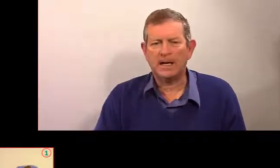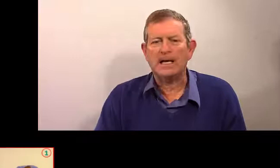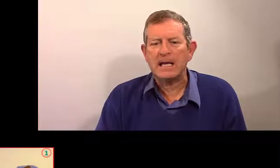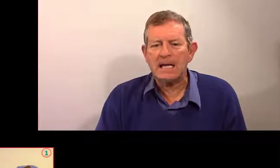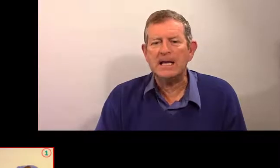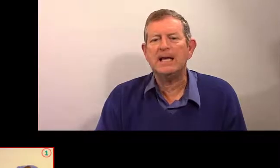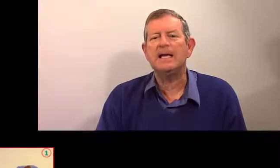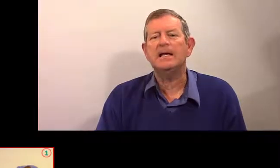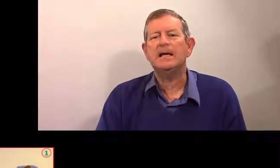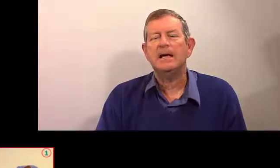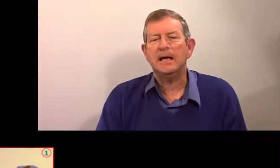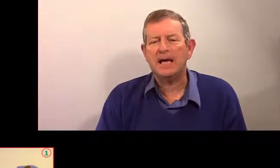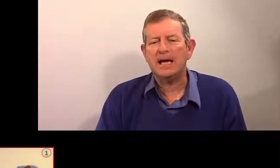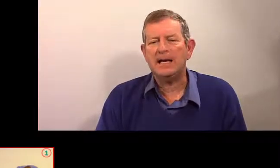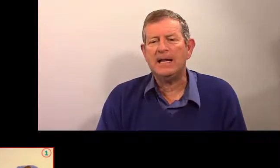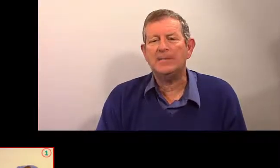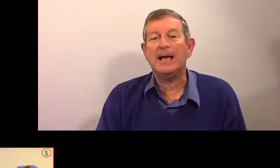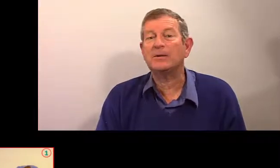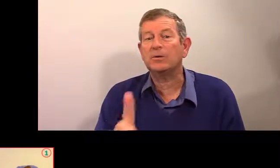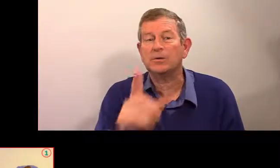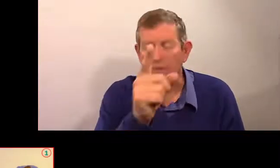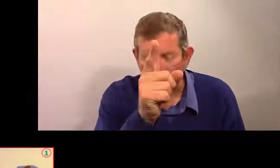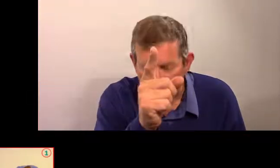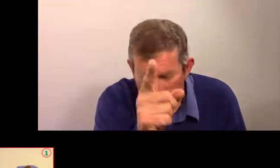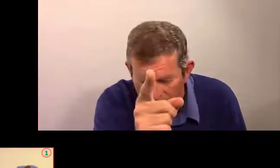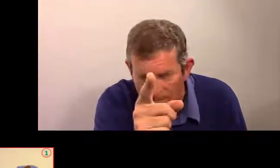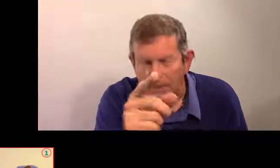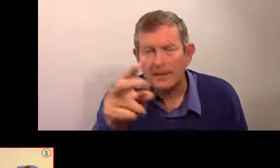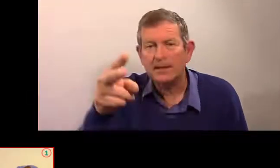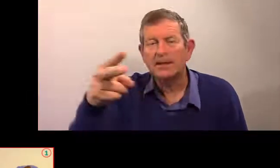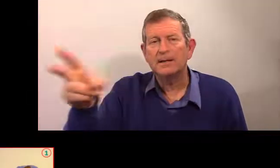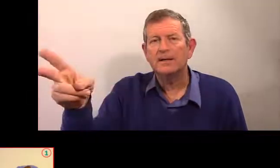oui, voilà, il est, elle est, mais attention. Attention,